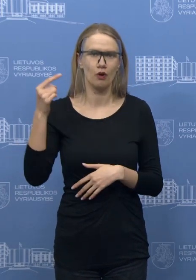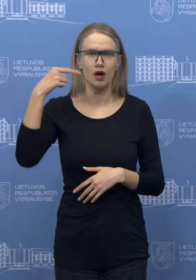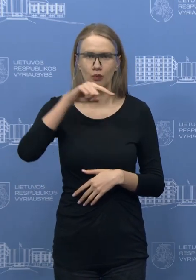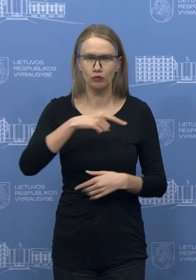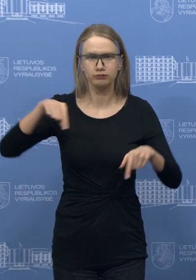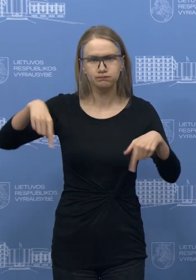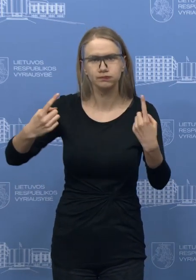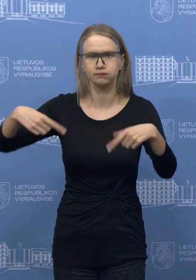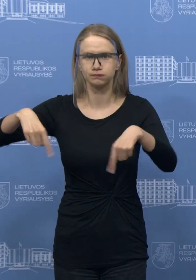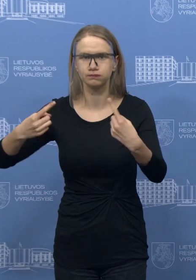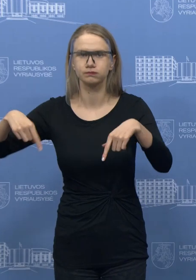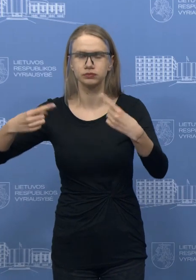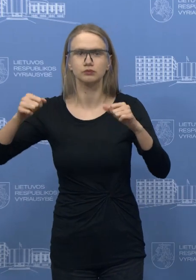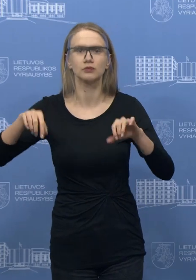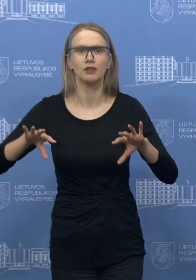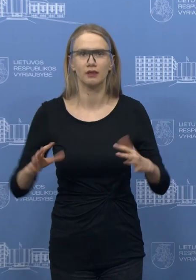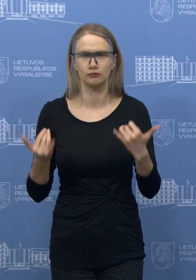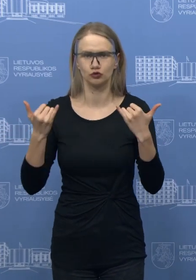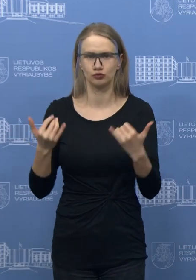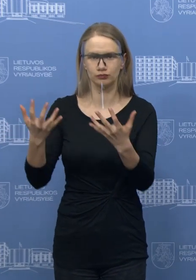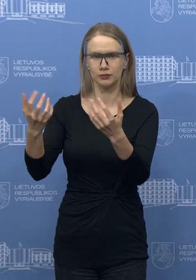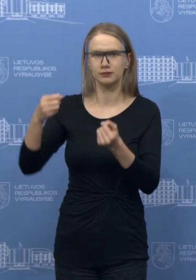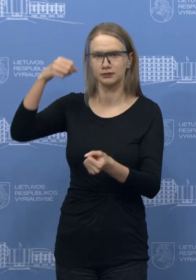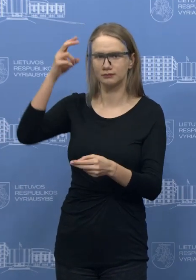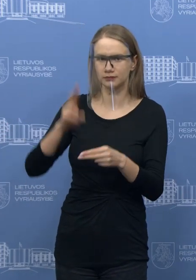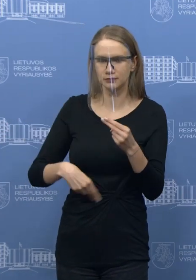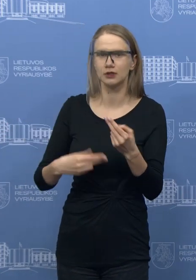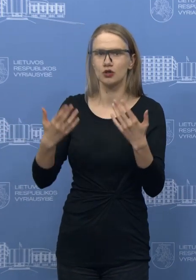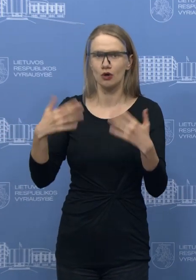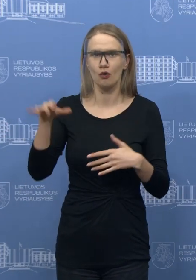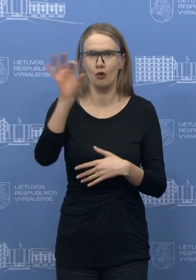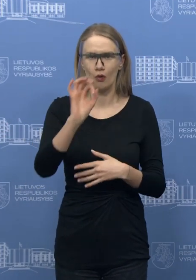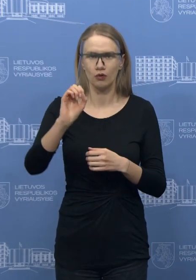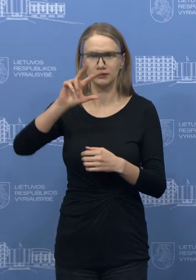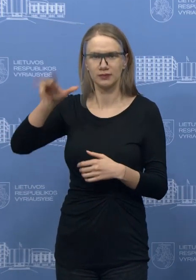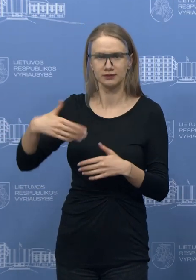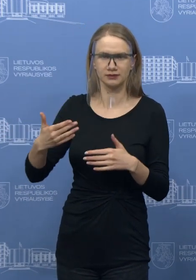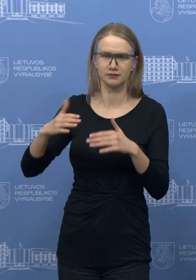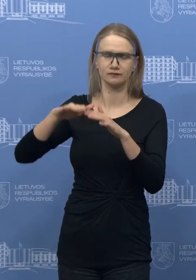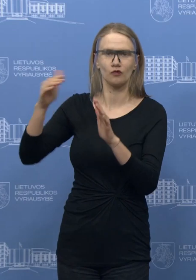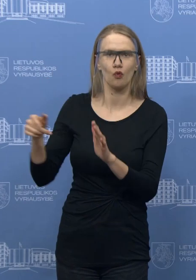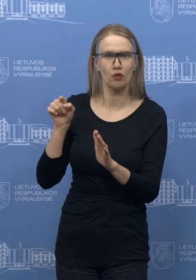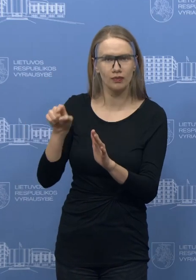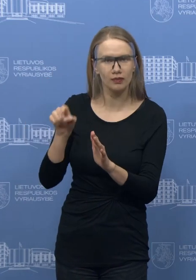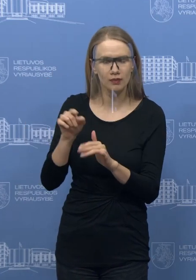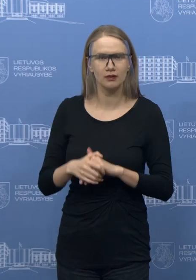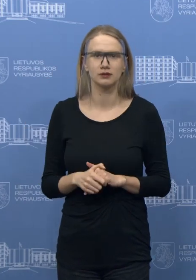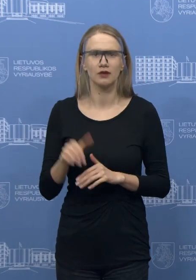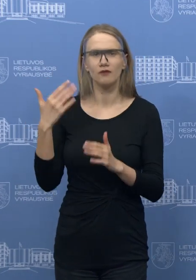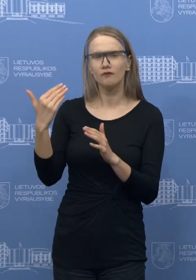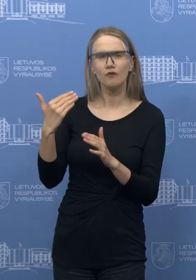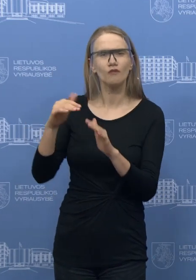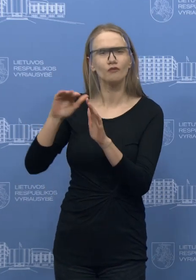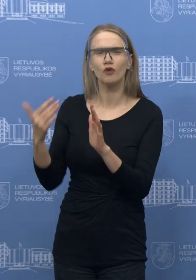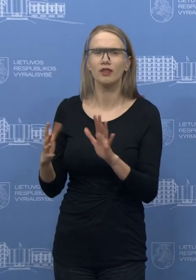gaivinimu ir skatinimu. Dėl to, manau, šiandien priimta sprendimas dėl specialos fondo, vyriausybės fondo įtraukimo, kur vyriausybė